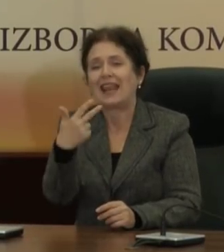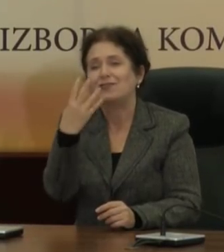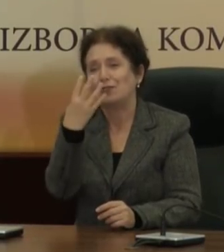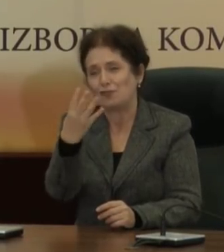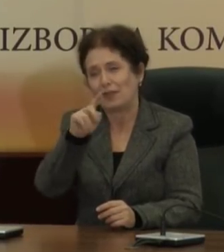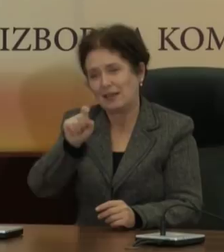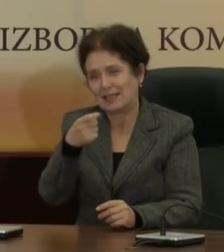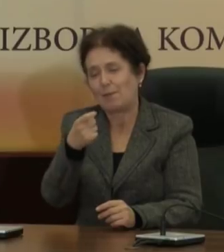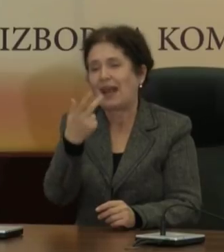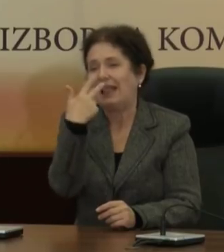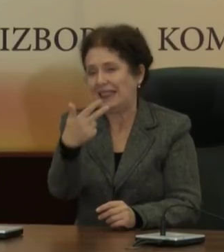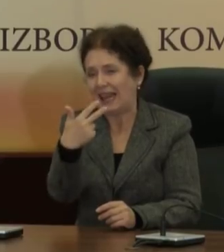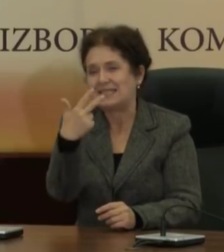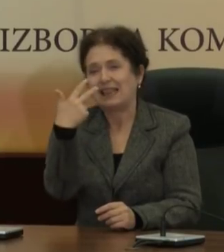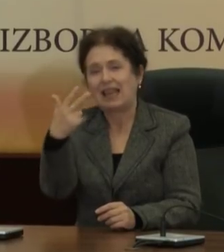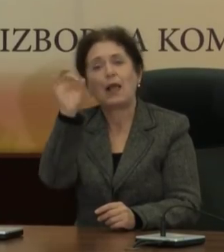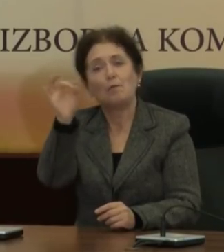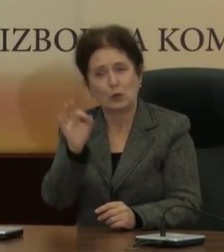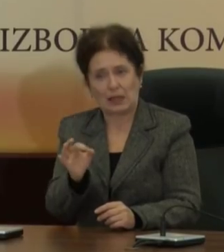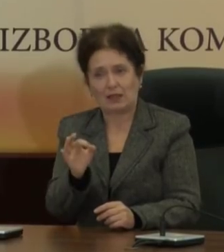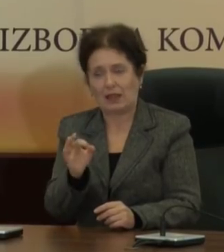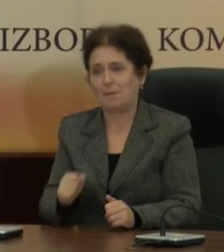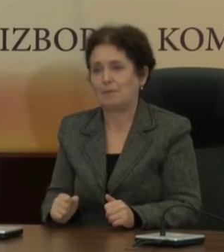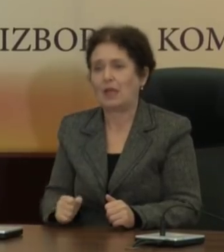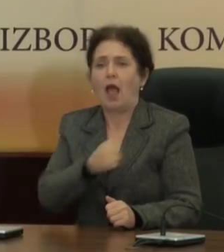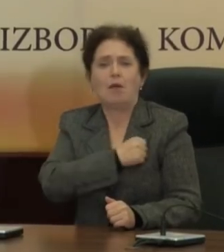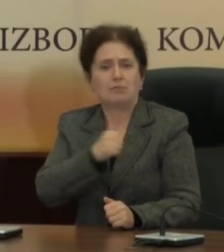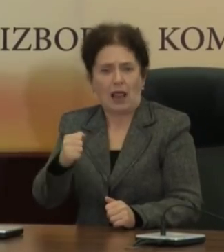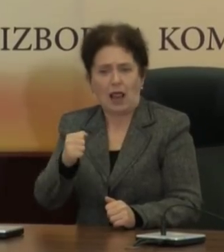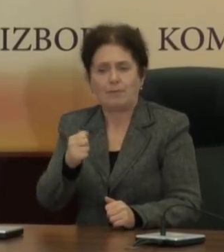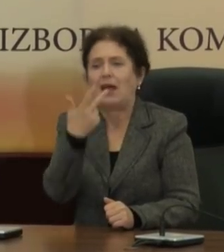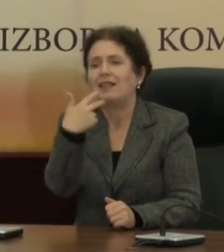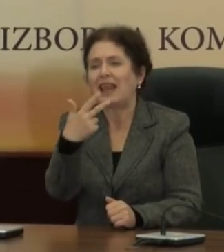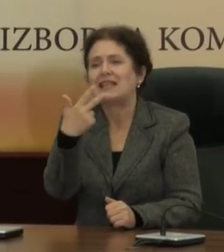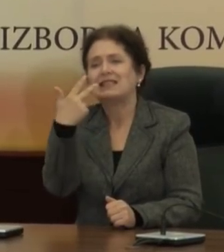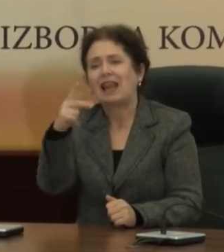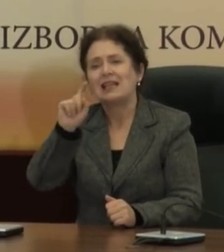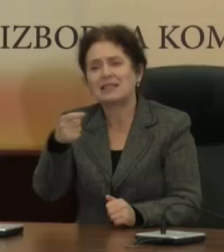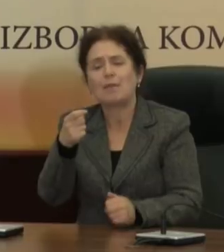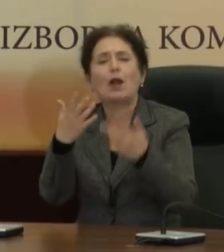,33%, Прилет 33